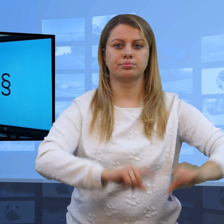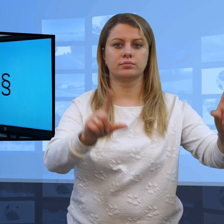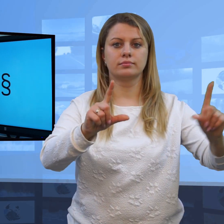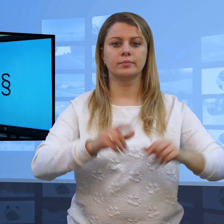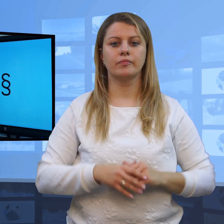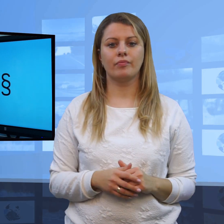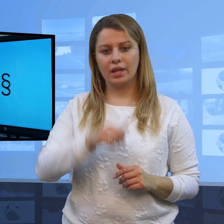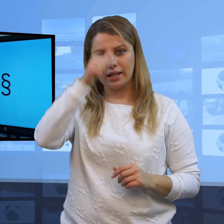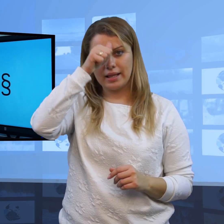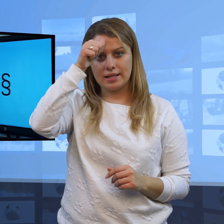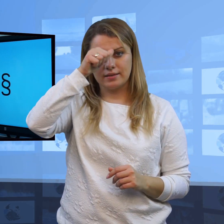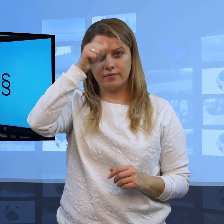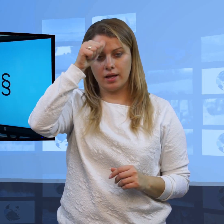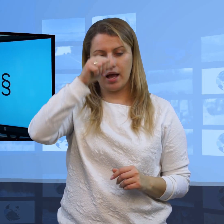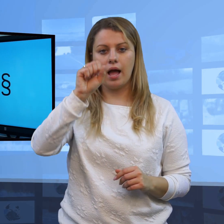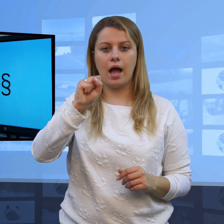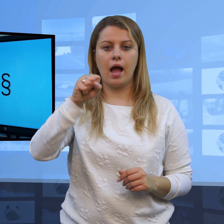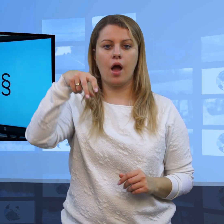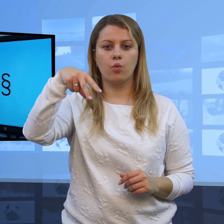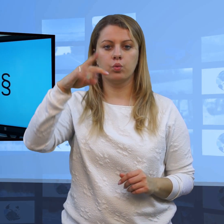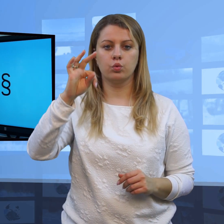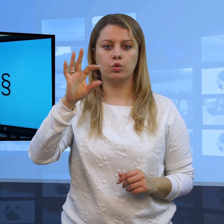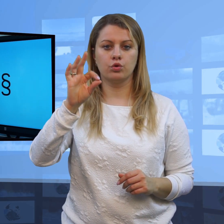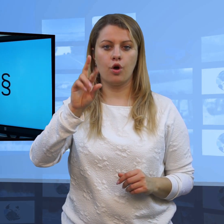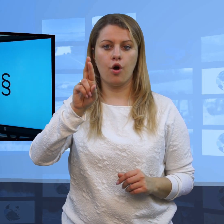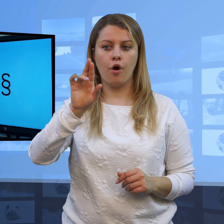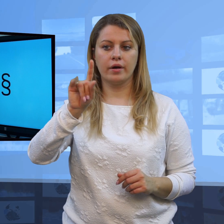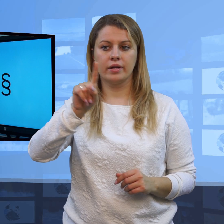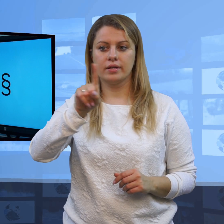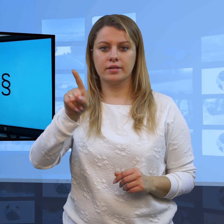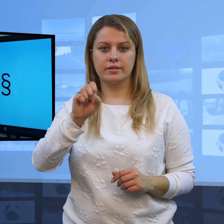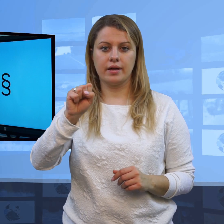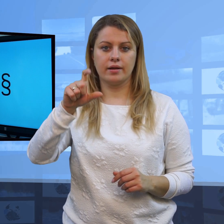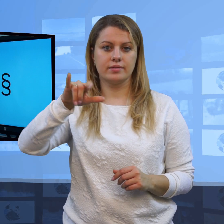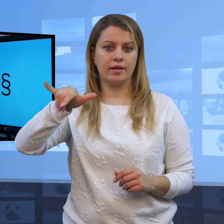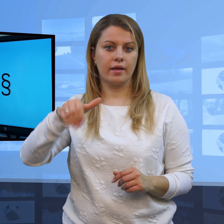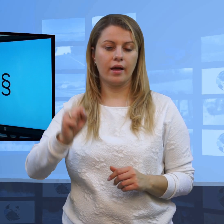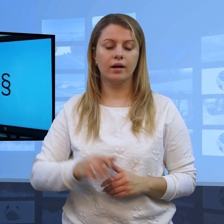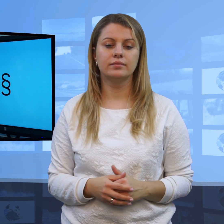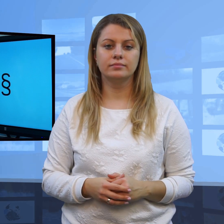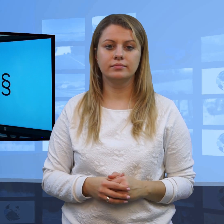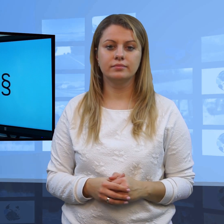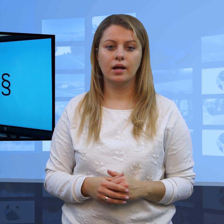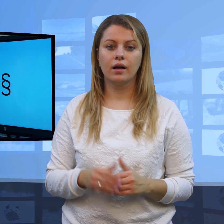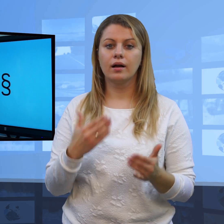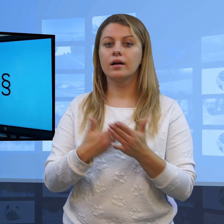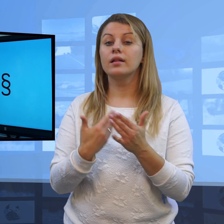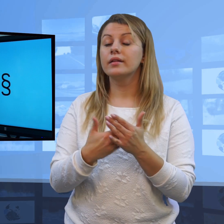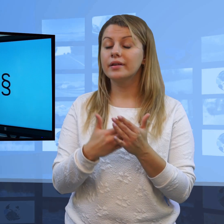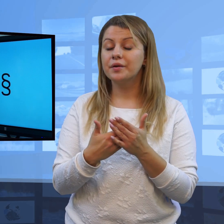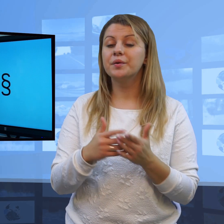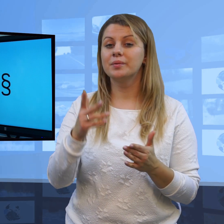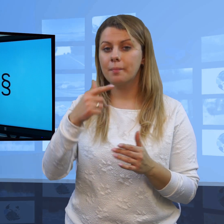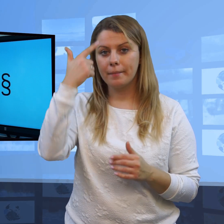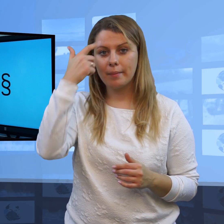rozmawia, czy chce zobaczyć albo przeczytać, jak dziennikarz przekazuje te słowa,